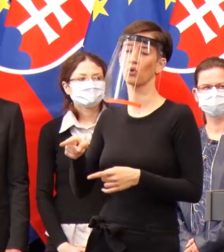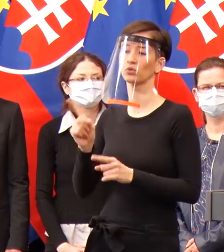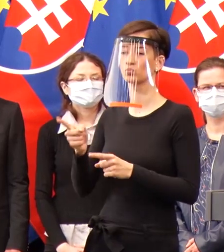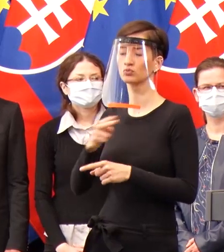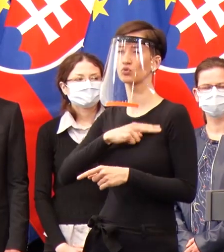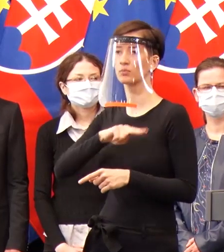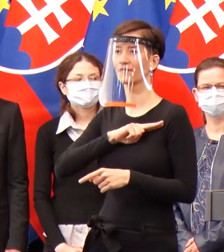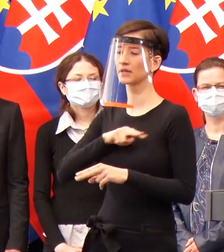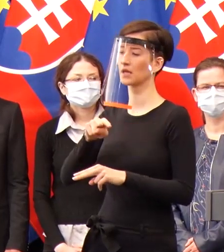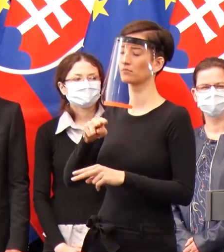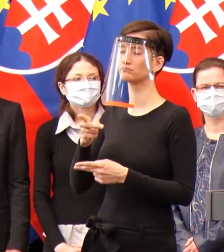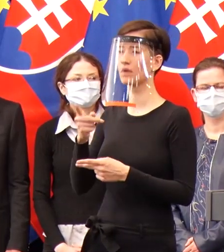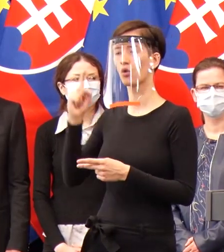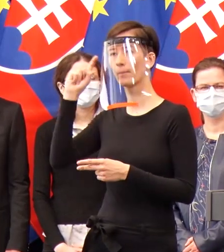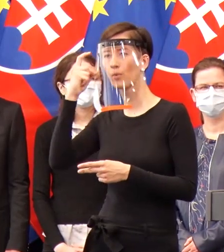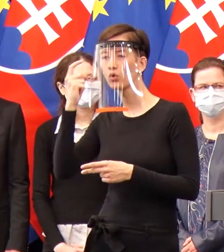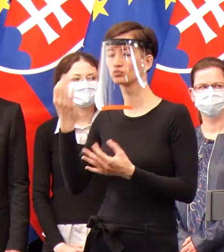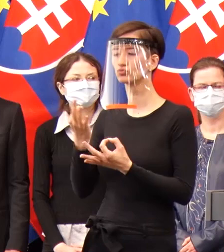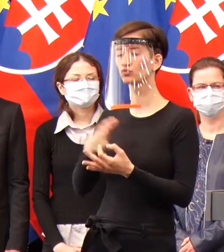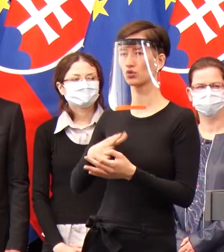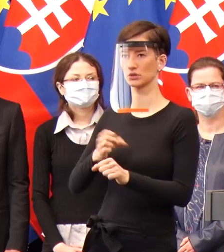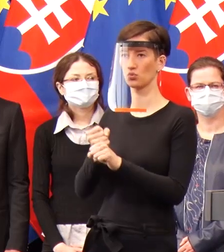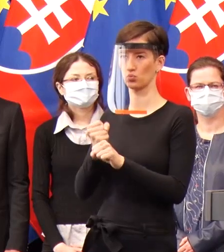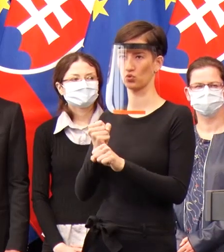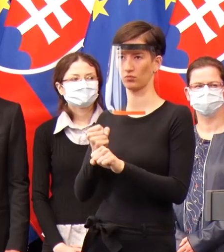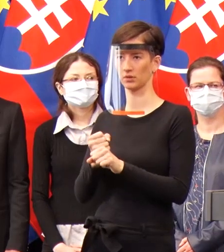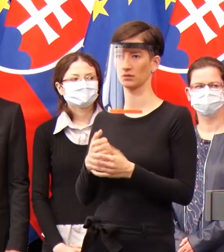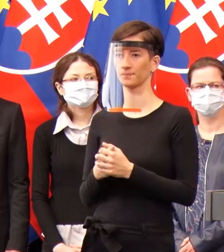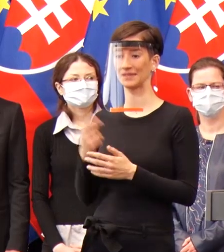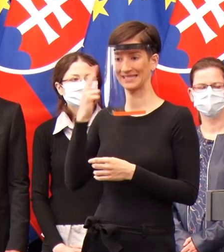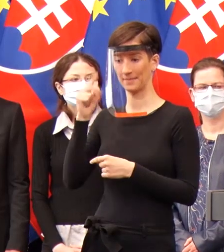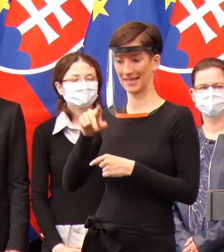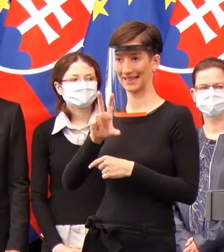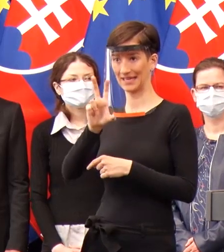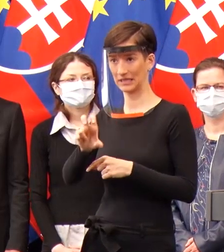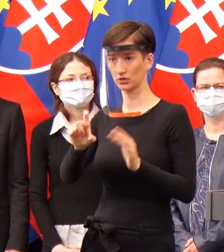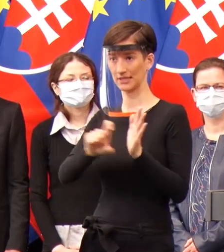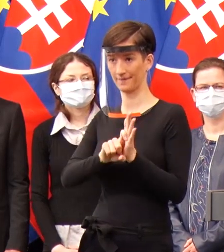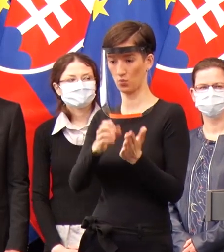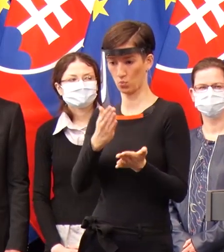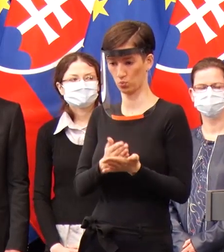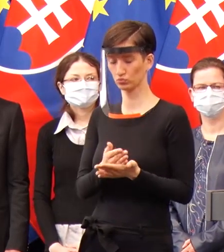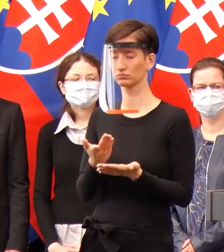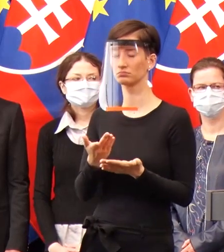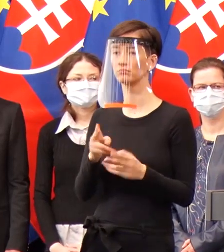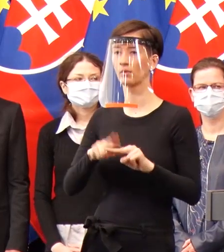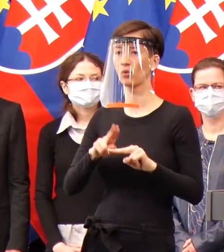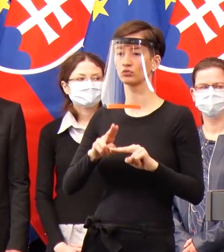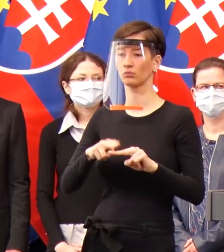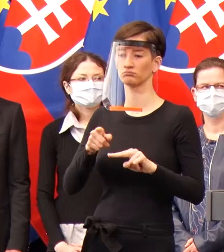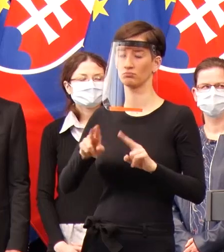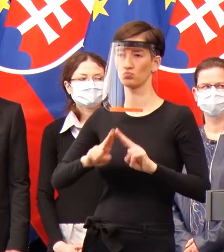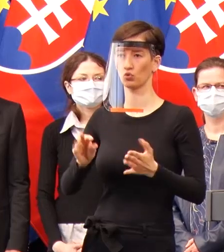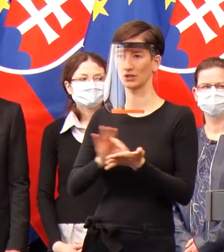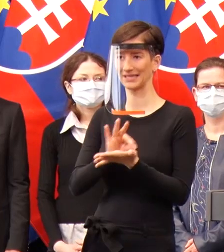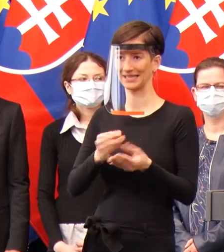čiže tie testy budú jednak nasadené, alebo môžu byť nasadené už priamo na testovanie, pretože to je pomerne veľký objem testov, tak